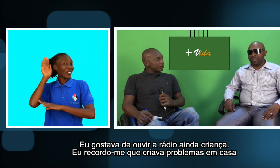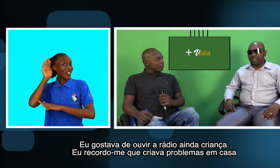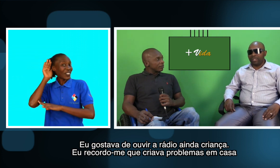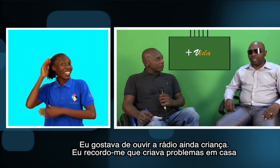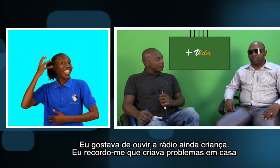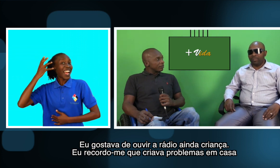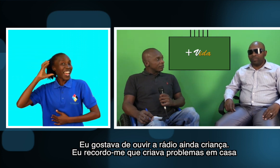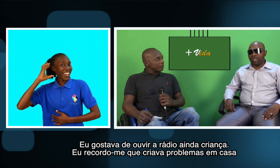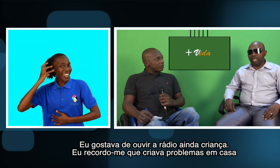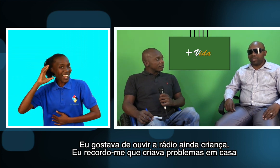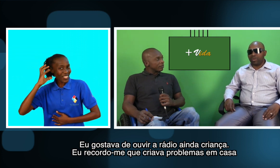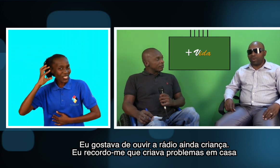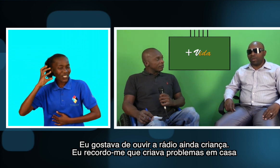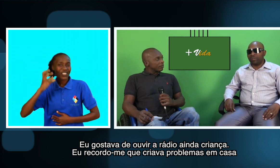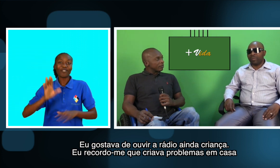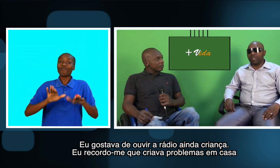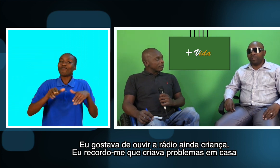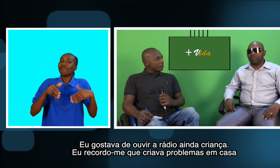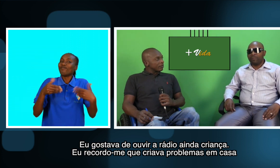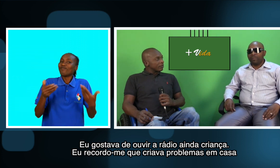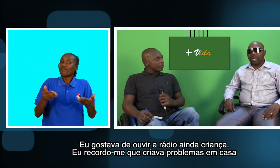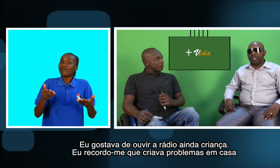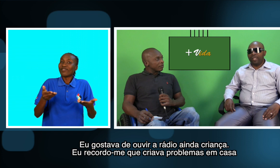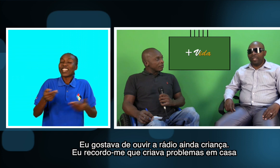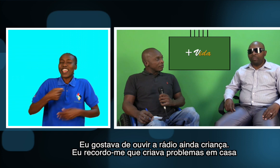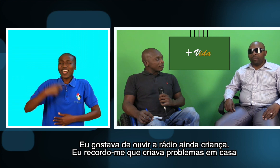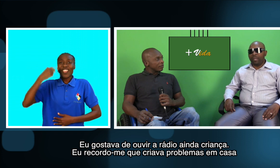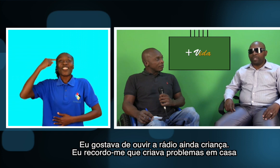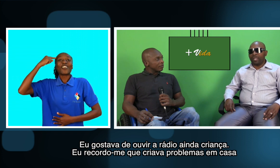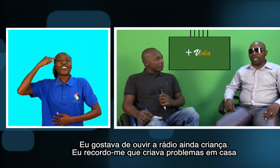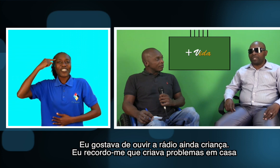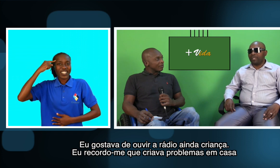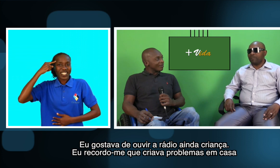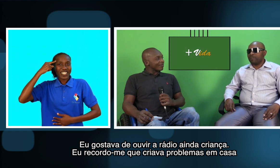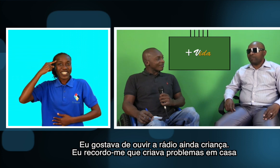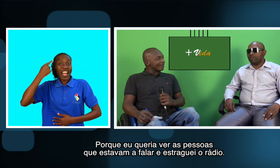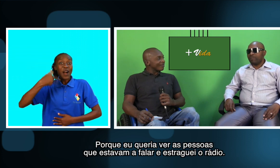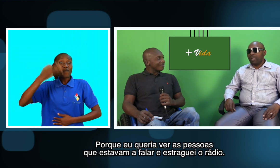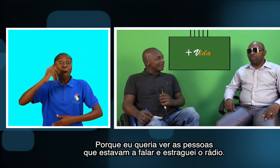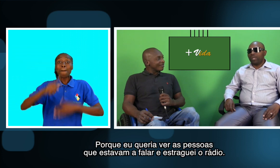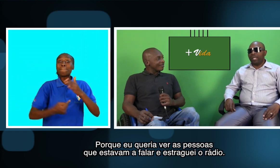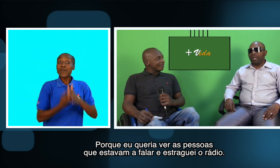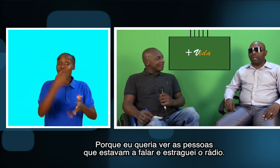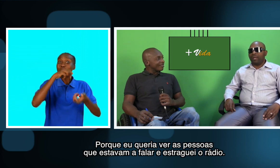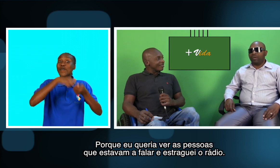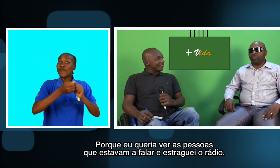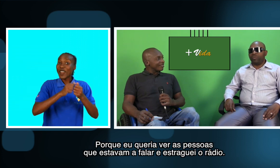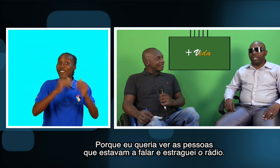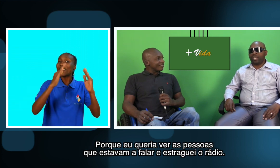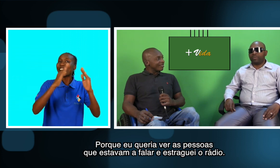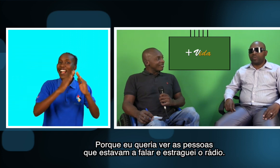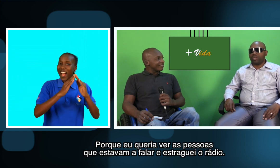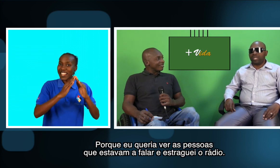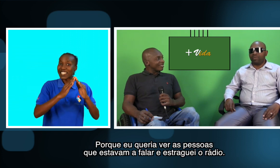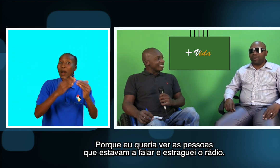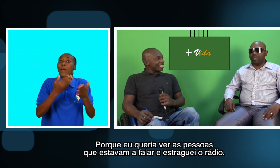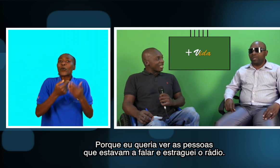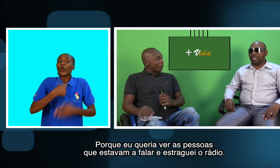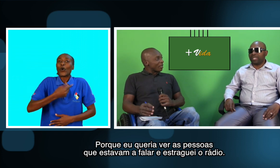Ainda é uma criança, eu recordo que até queria problemas em casa. Porque queria ver as pessoas que estavam falando. Queria ver